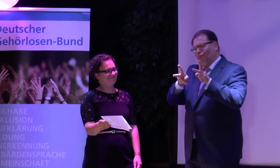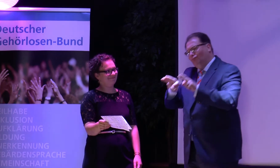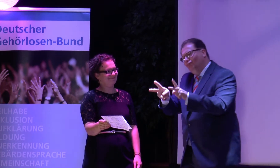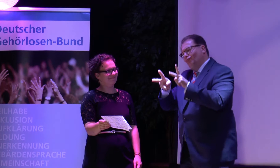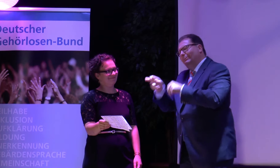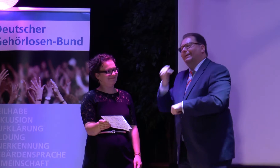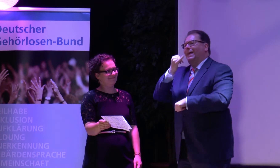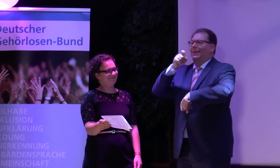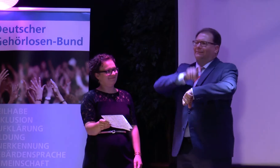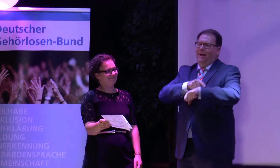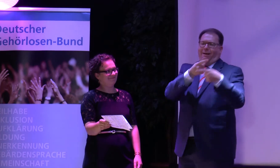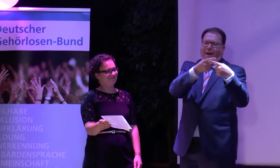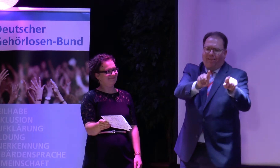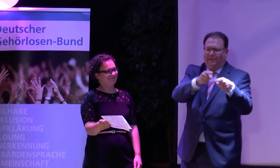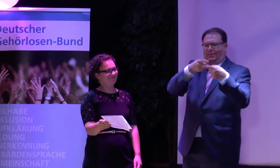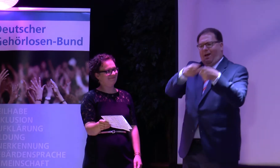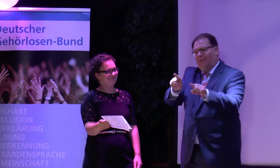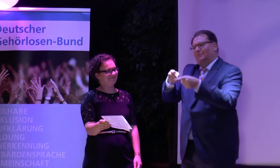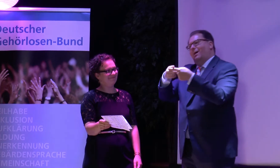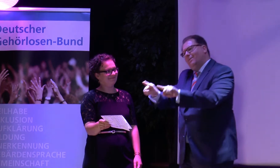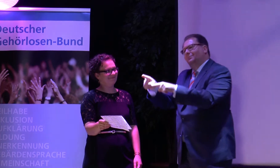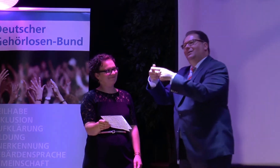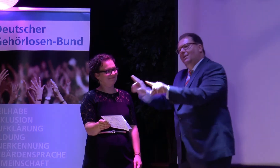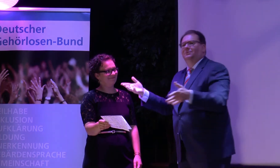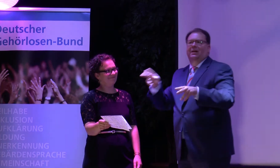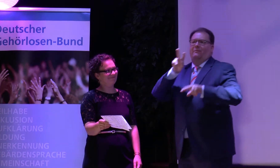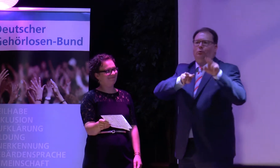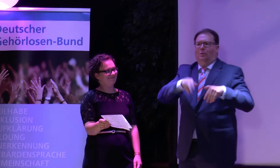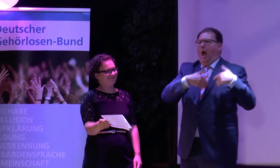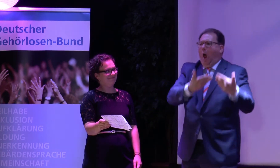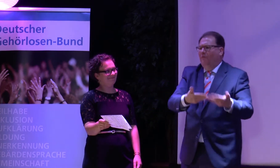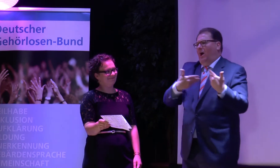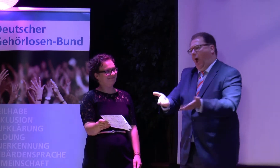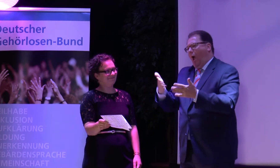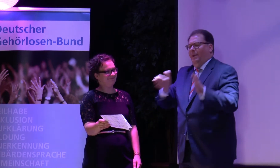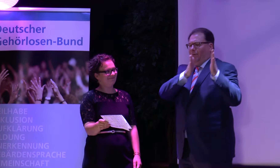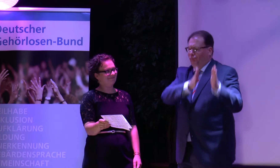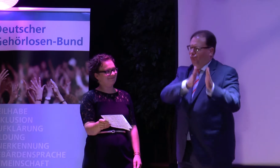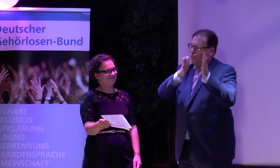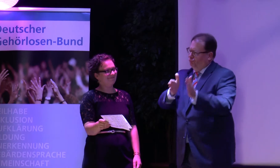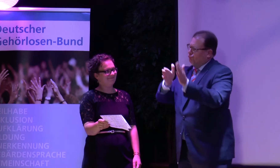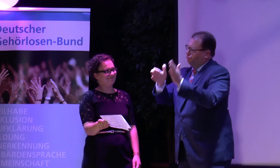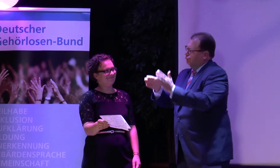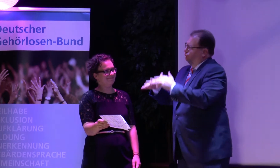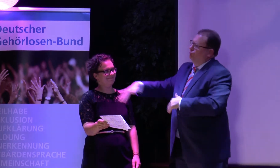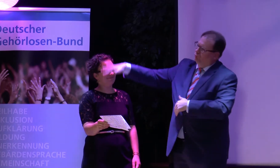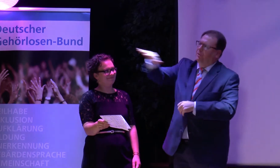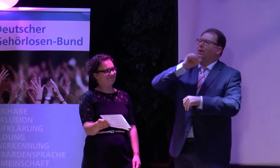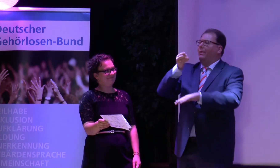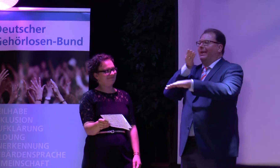sondern wir haben bestimmte herausgesucht aus verschiedenen zeitlichen Abschnitten. Und man sieht da auch die Veränderungen, man sieht verschiedene